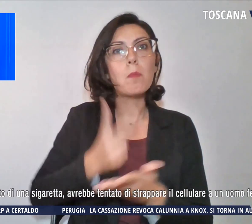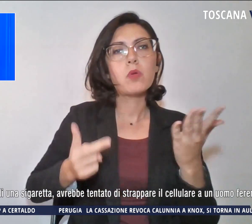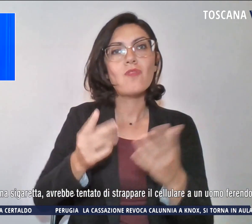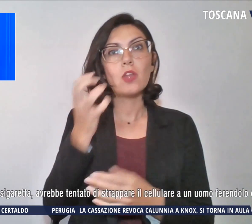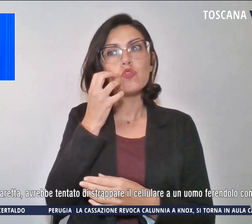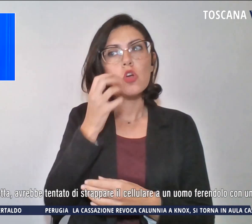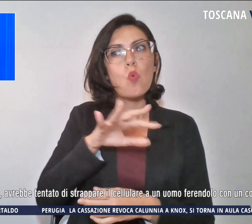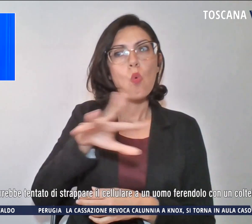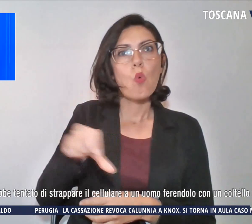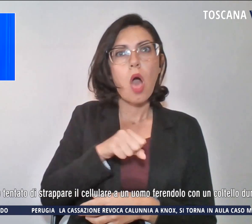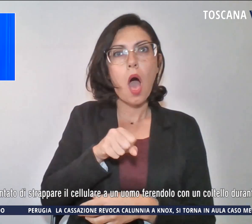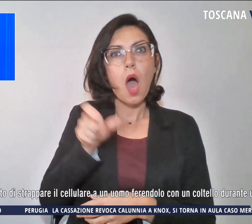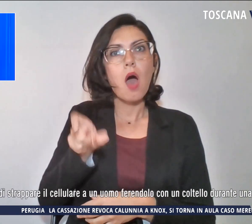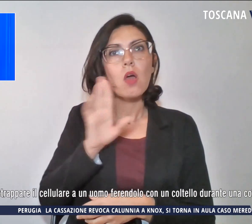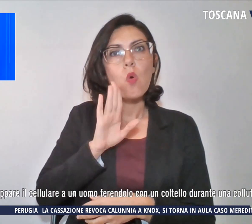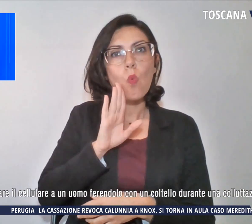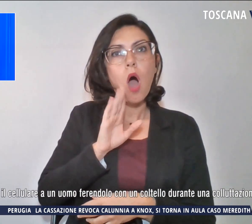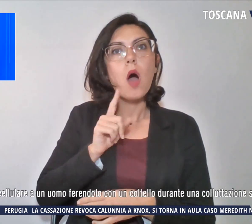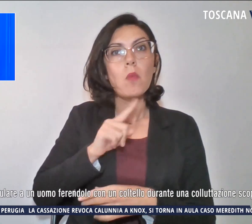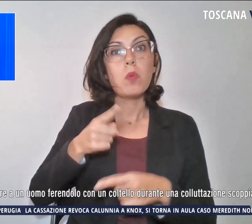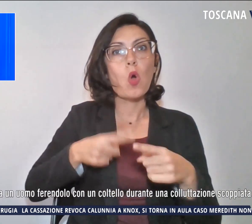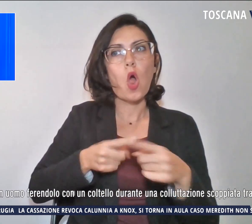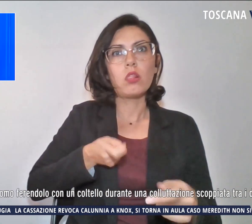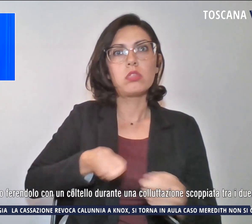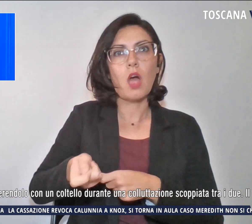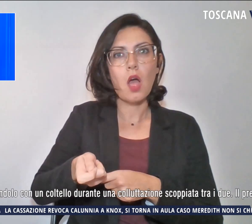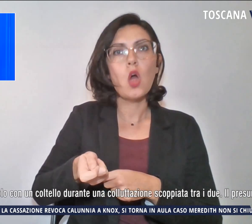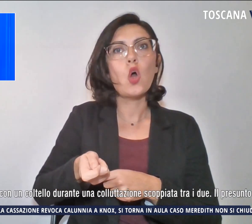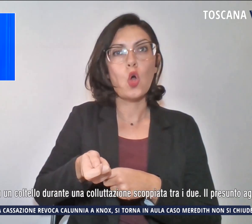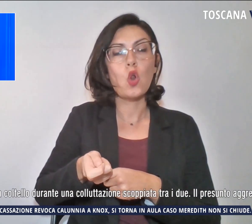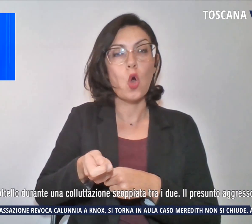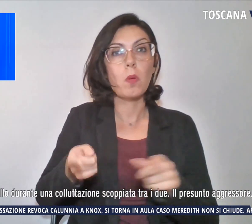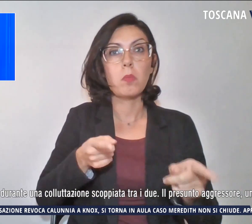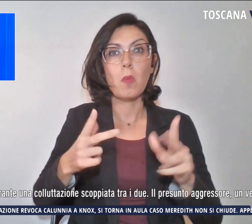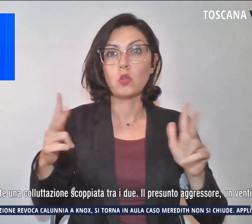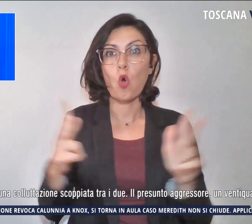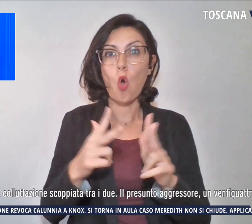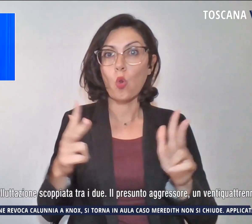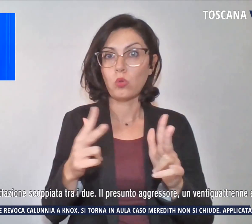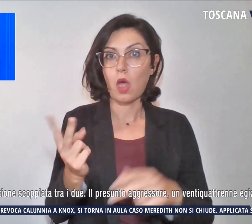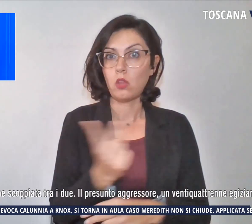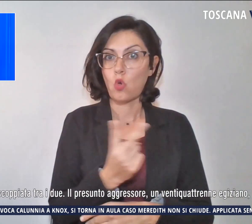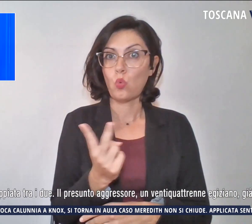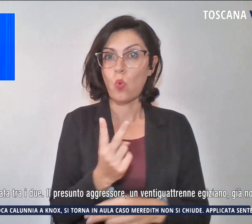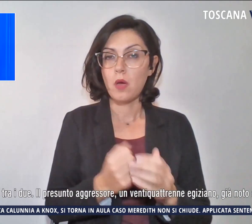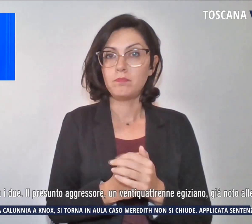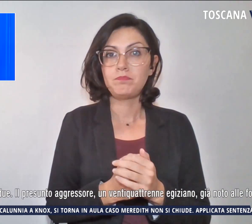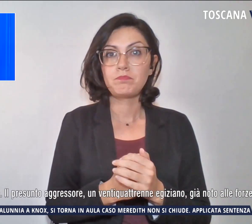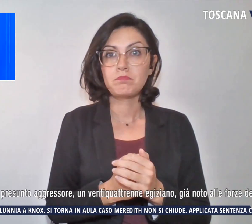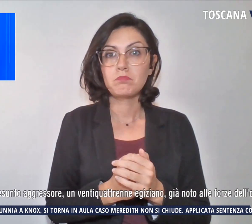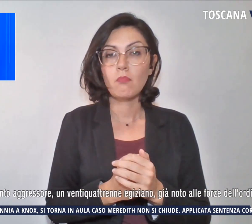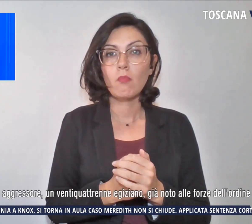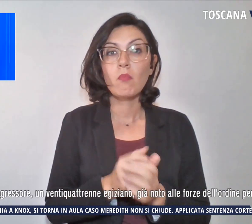uomo ferendolo con un coltello durante una colluttazione scoppiata tra i due. Il presunto